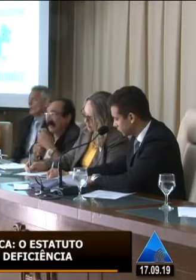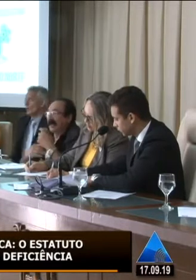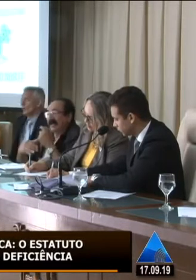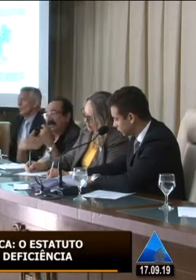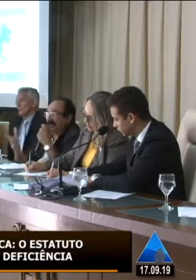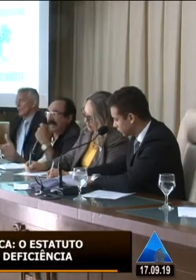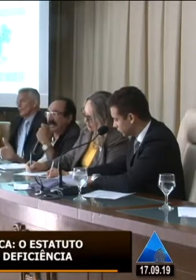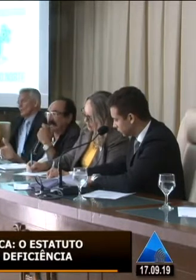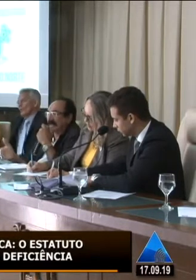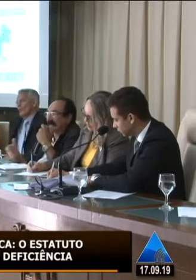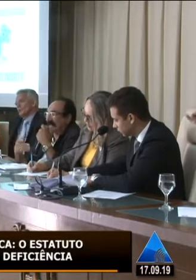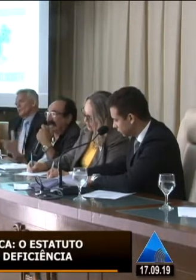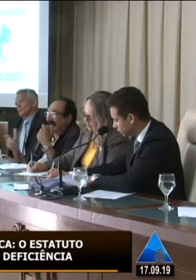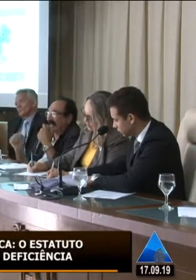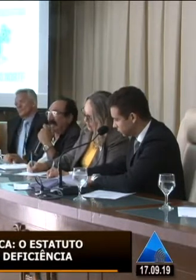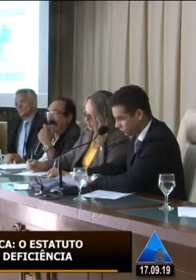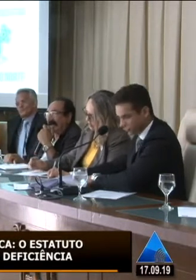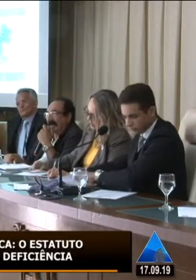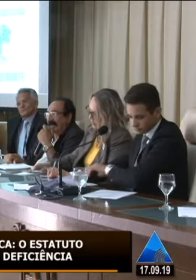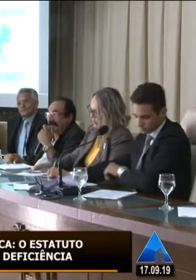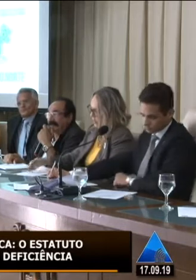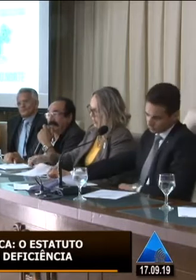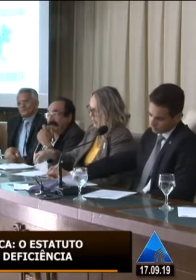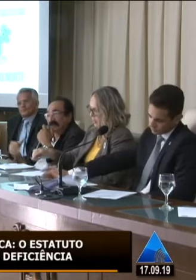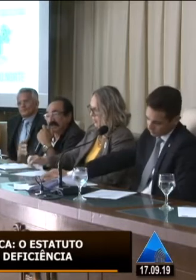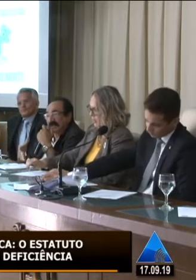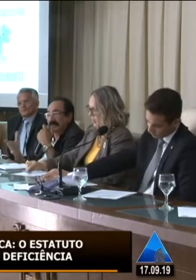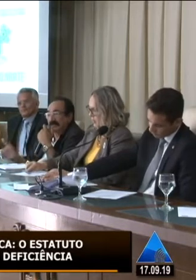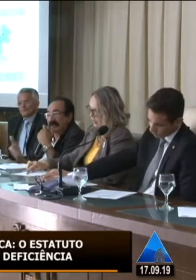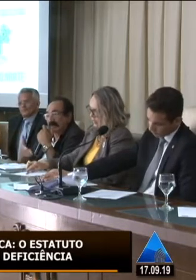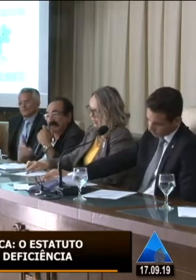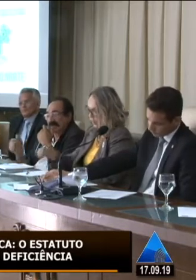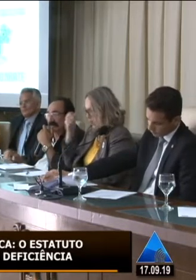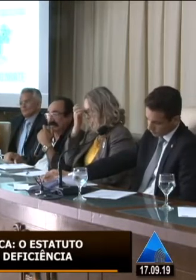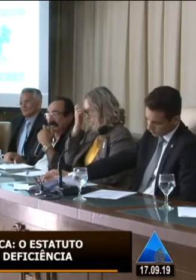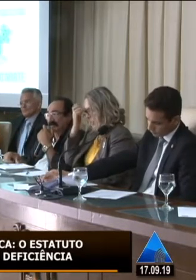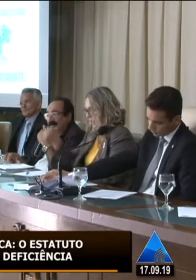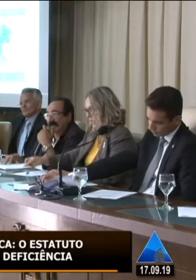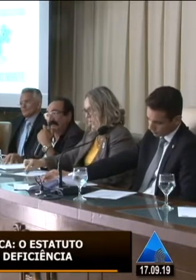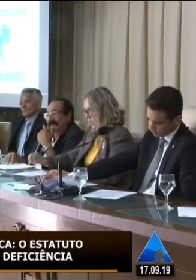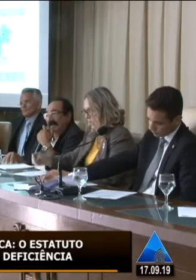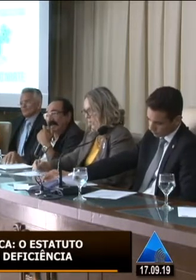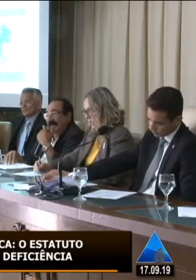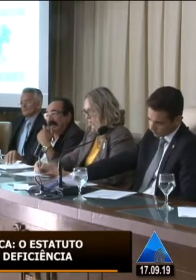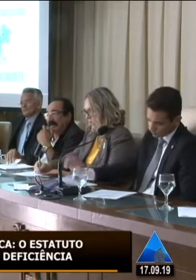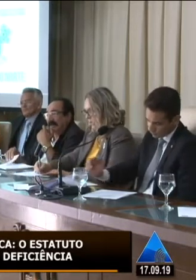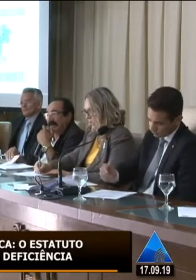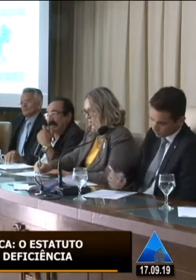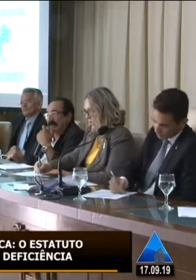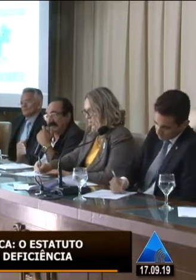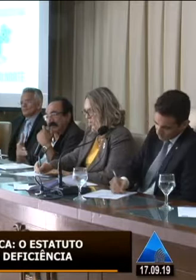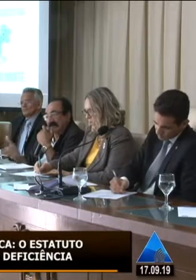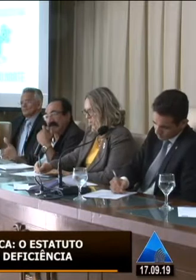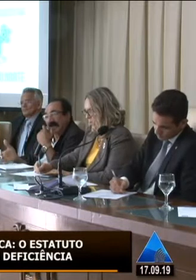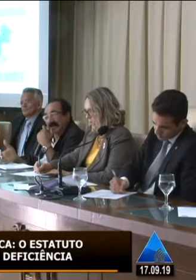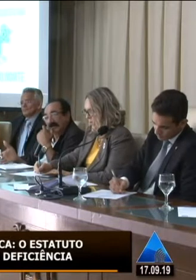Está certo? E estamos aqui para discutirmos a questão do Estatuto da Pessoa